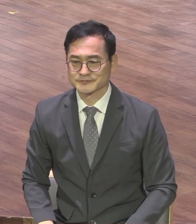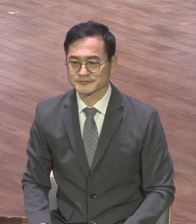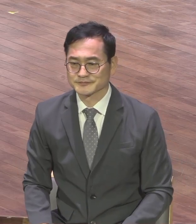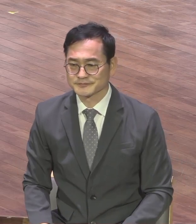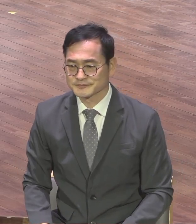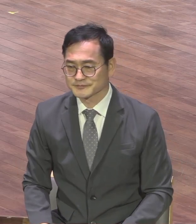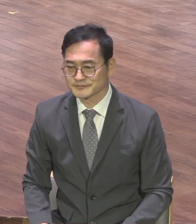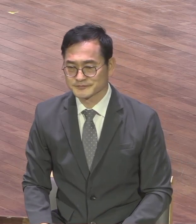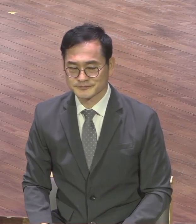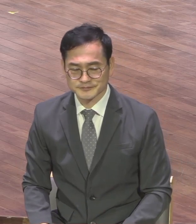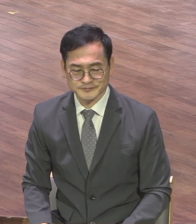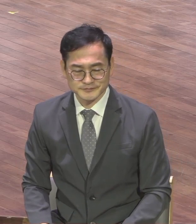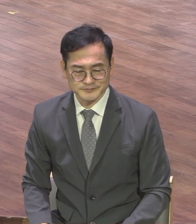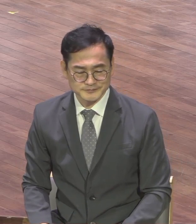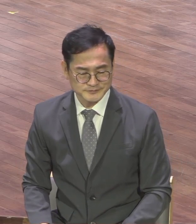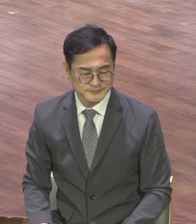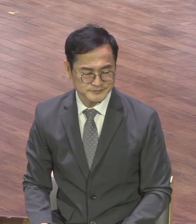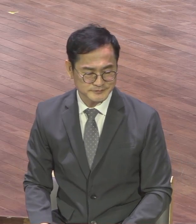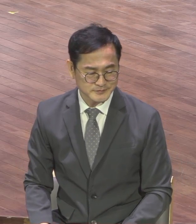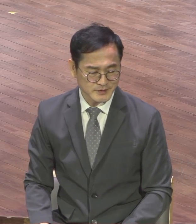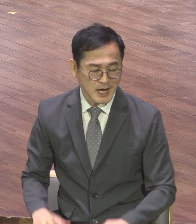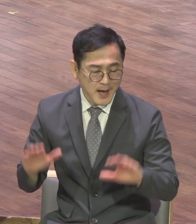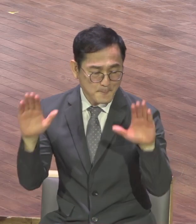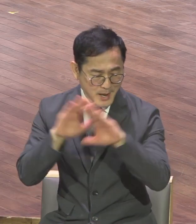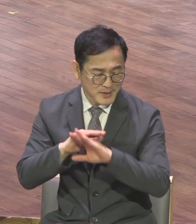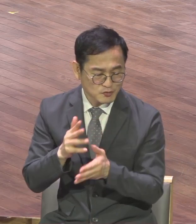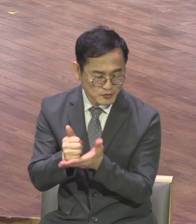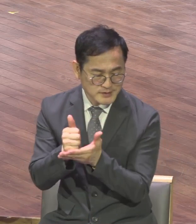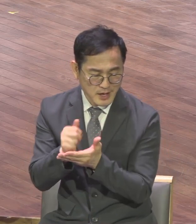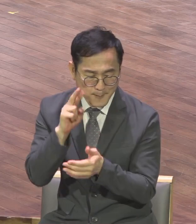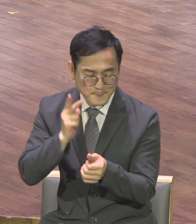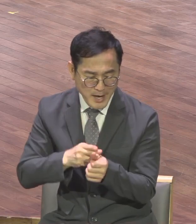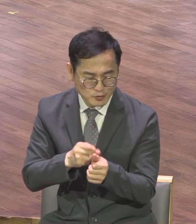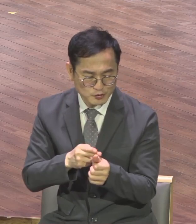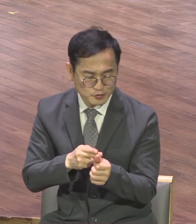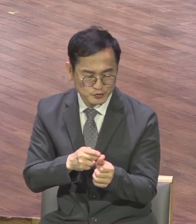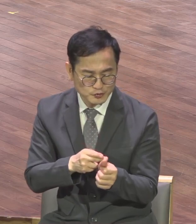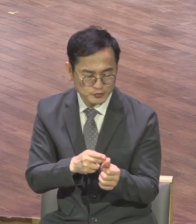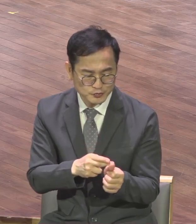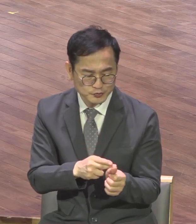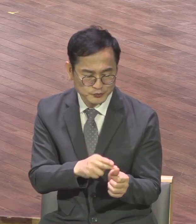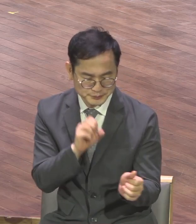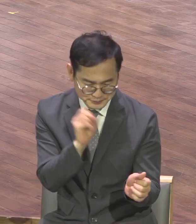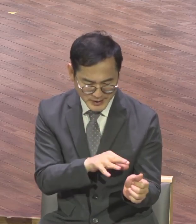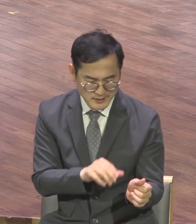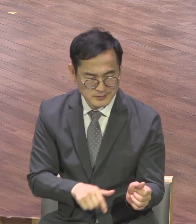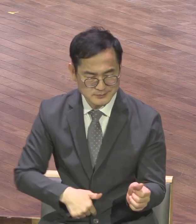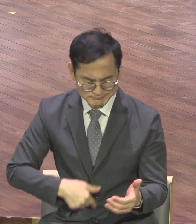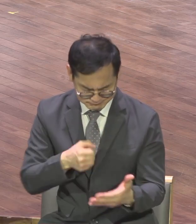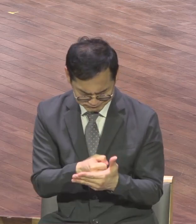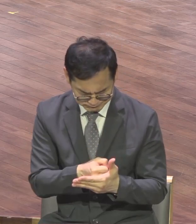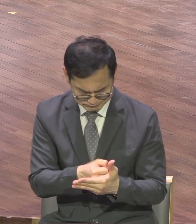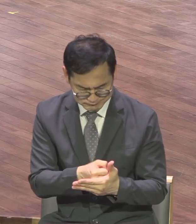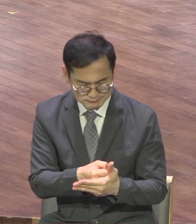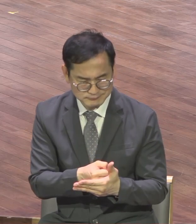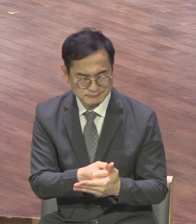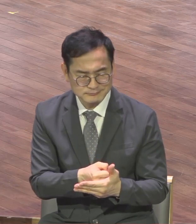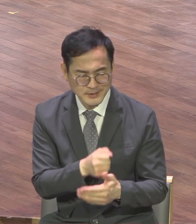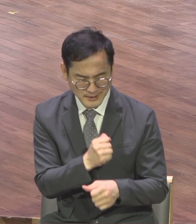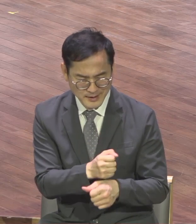됩니다 그날 밤에 주께서 바울 곁에 서서 이러시되 담대하라 너가 예루살렘에서 나의 일을 정어난 것